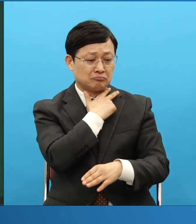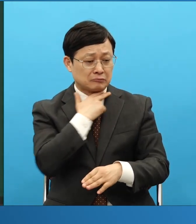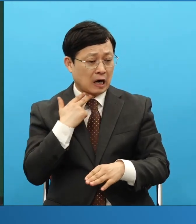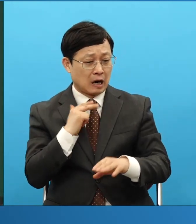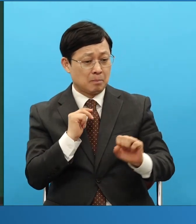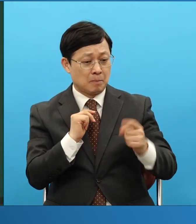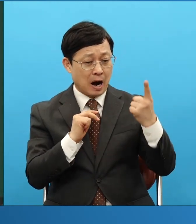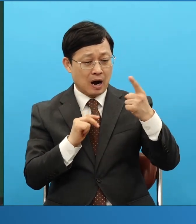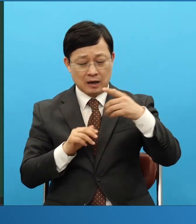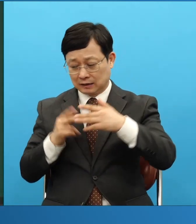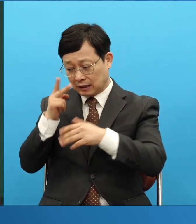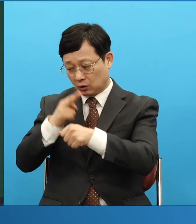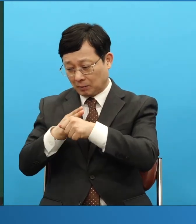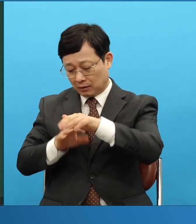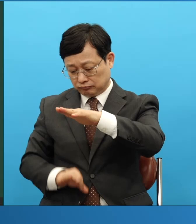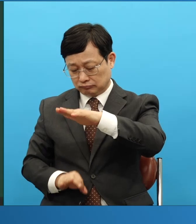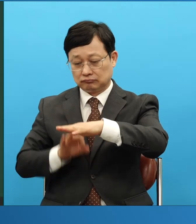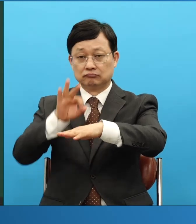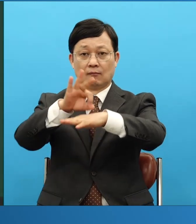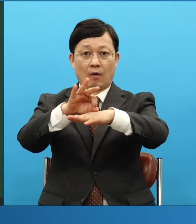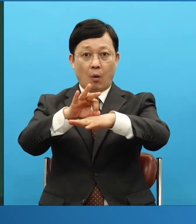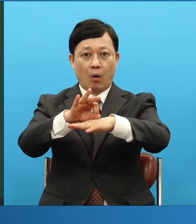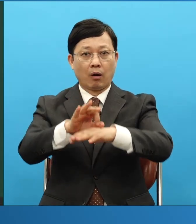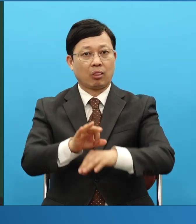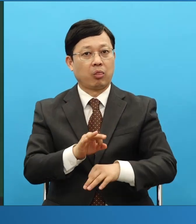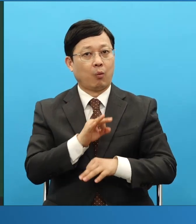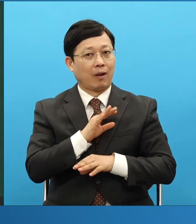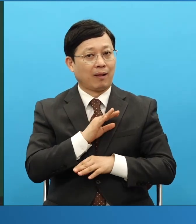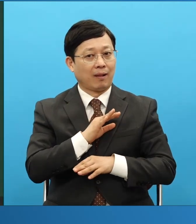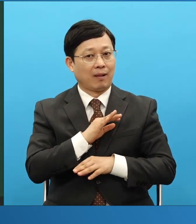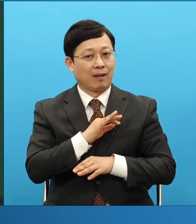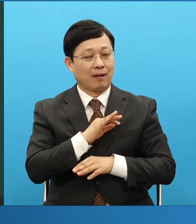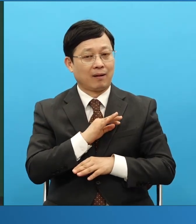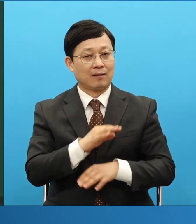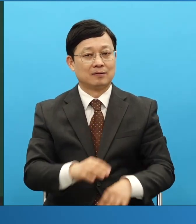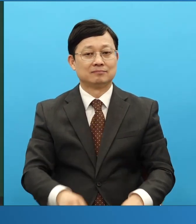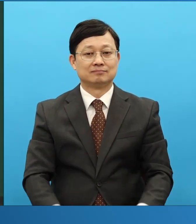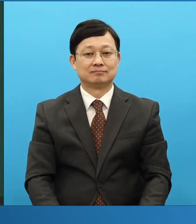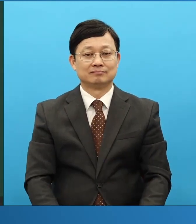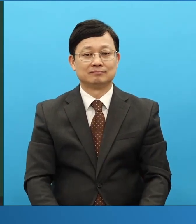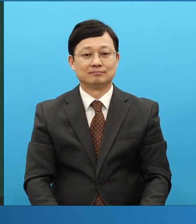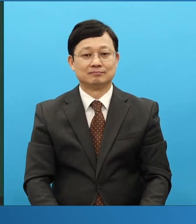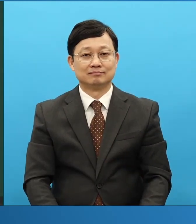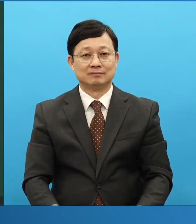세계화 역사입니다 이렇게 우리 램닛들은 기억해야 됩니다